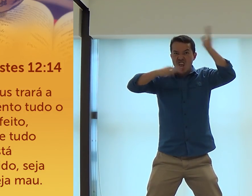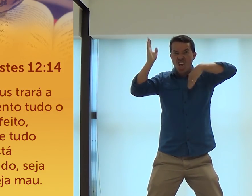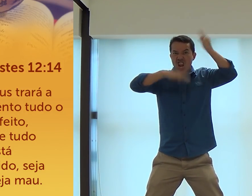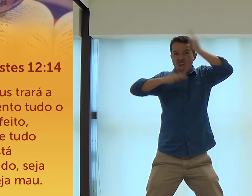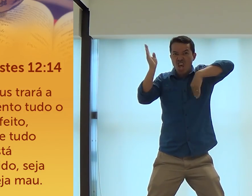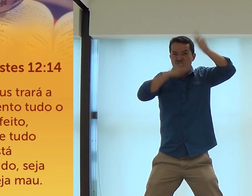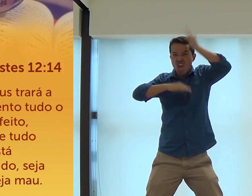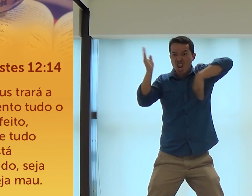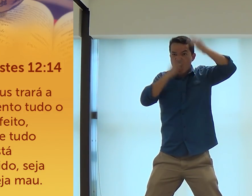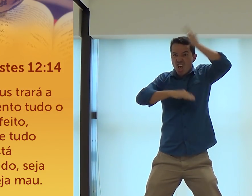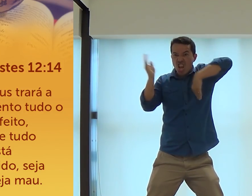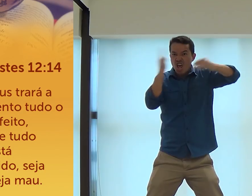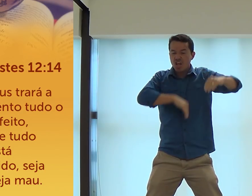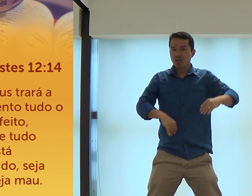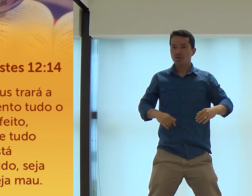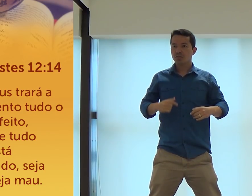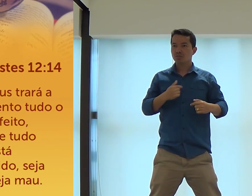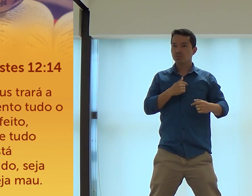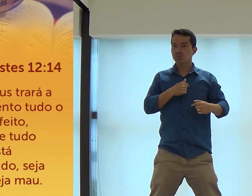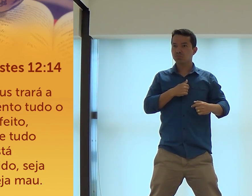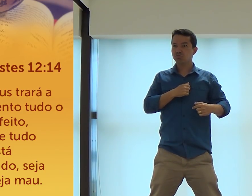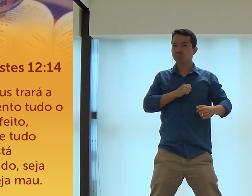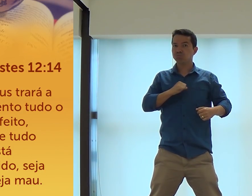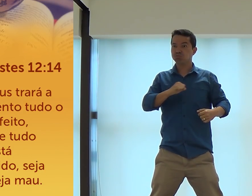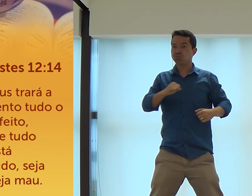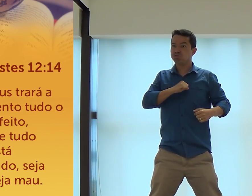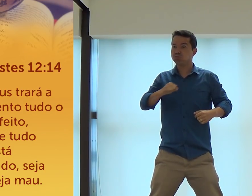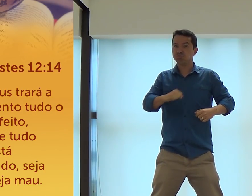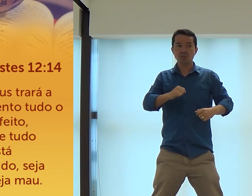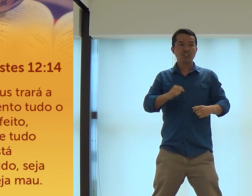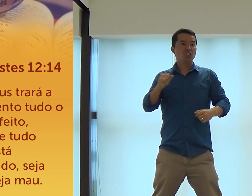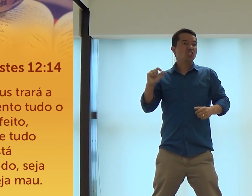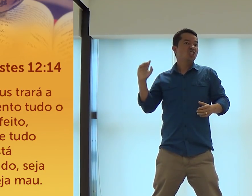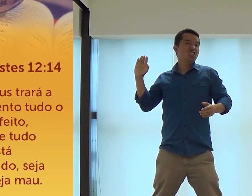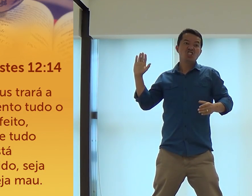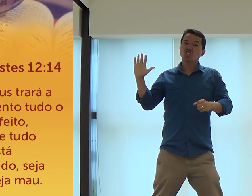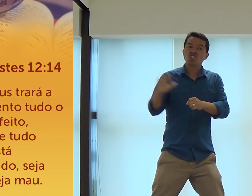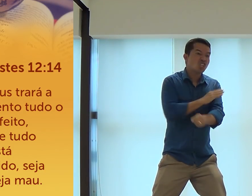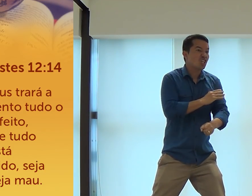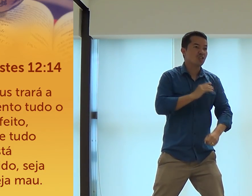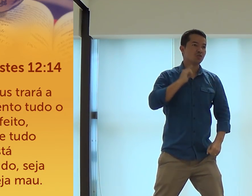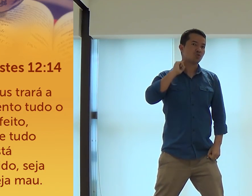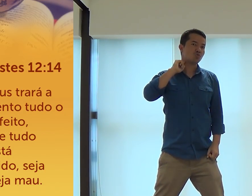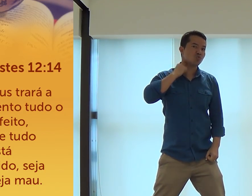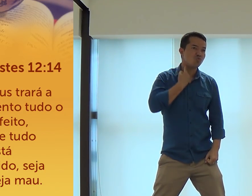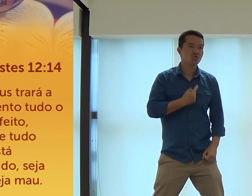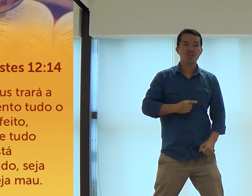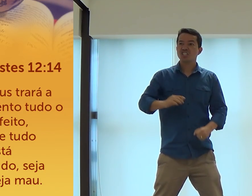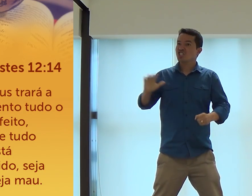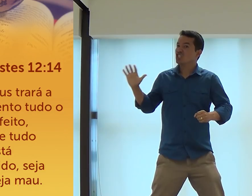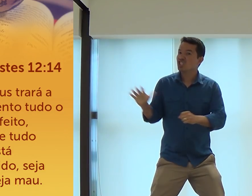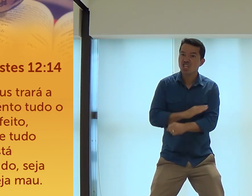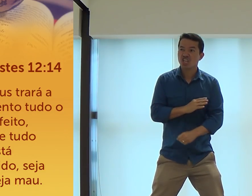erradas, coisas do mal e teu coração está assim, está cheio de sujeira,